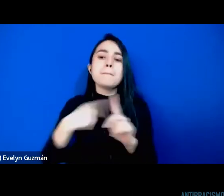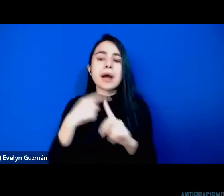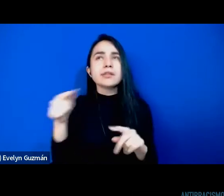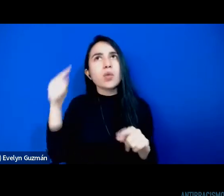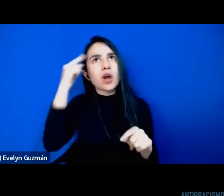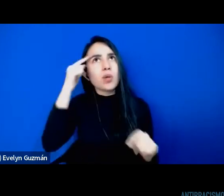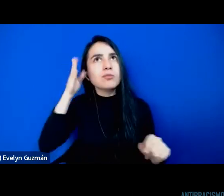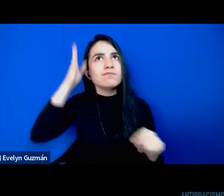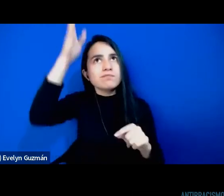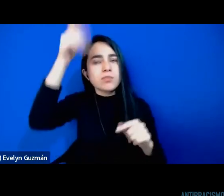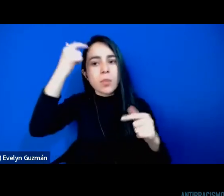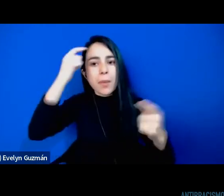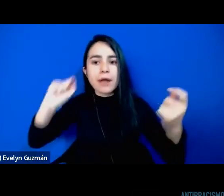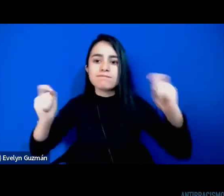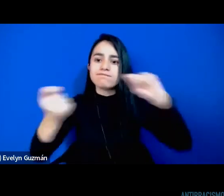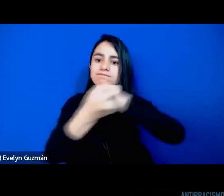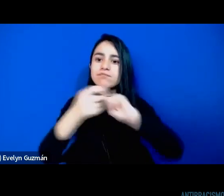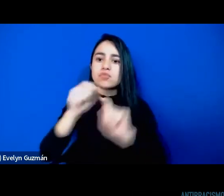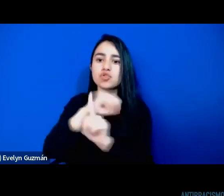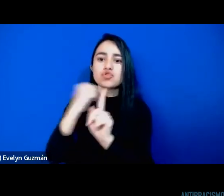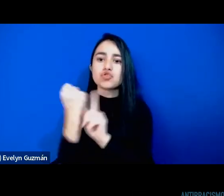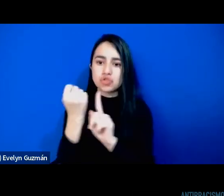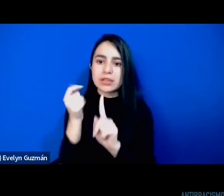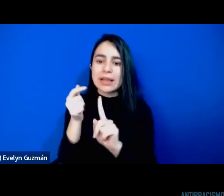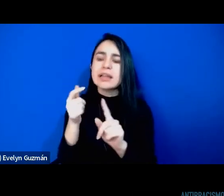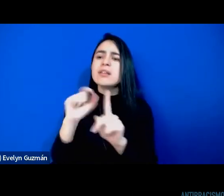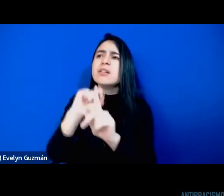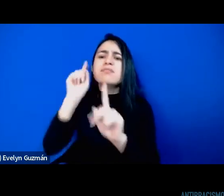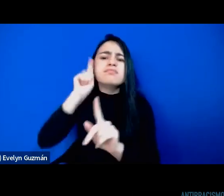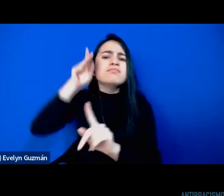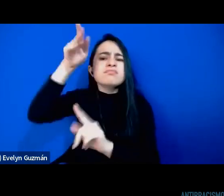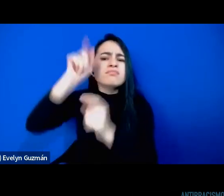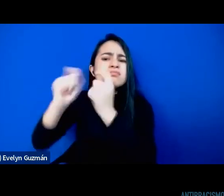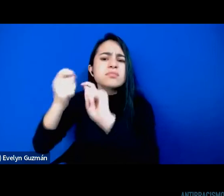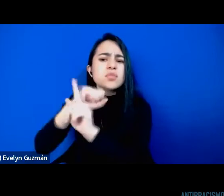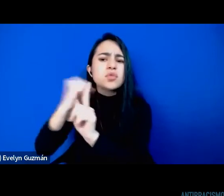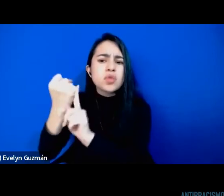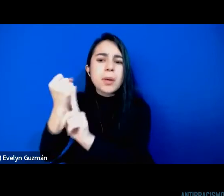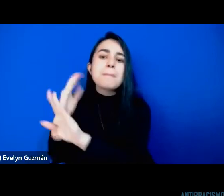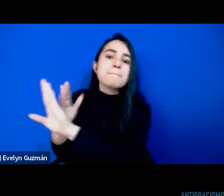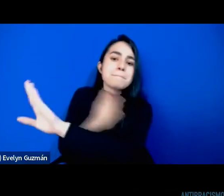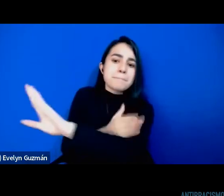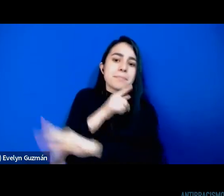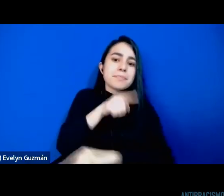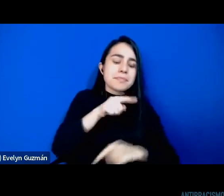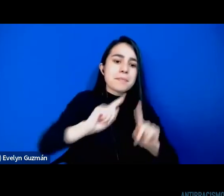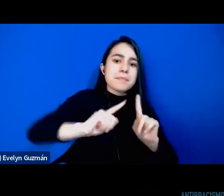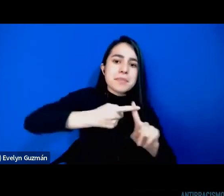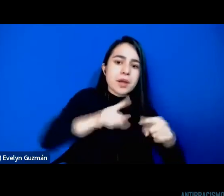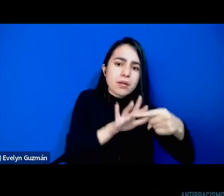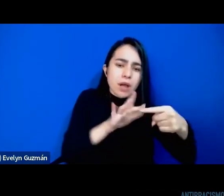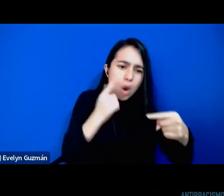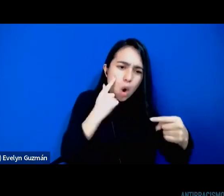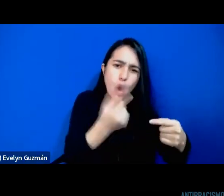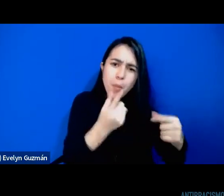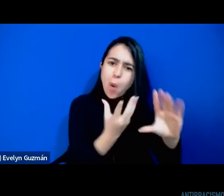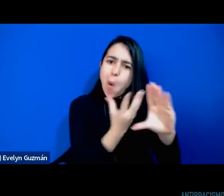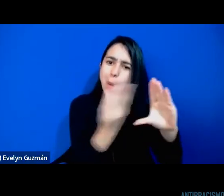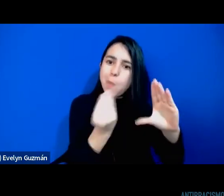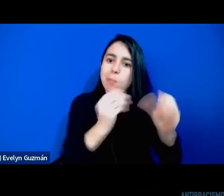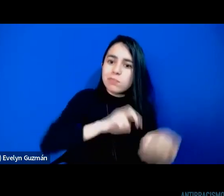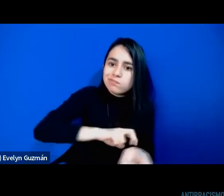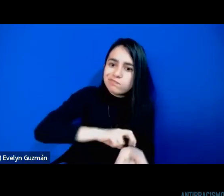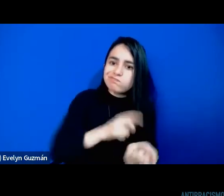transformaciones sociales a partir de estas experiencias con racializaciones y también